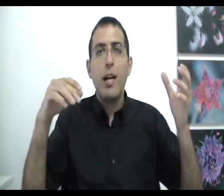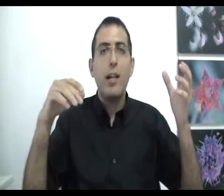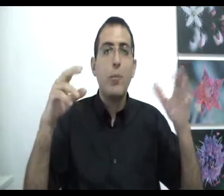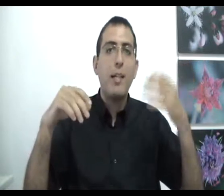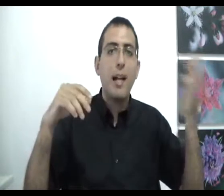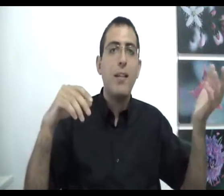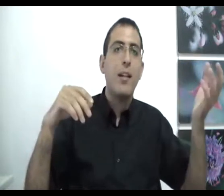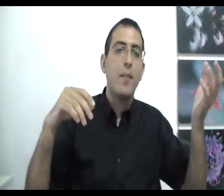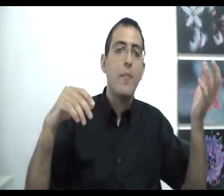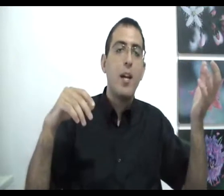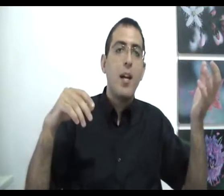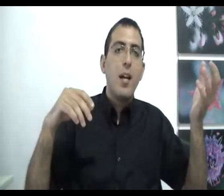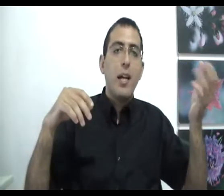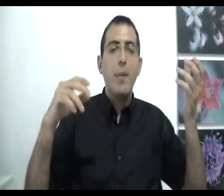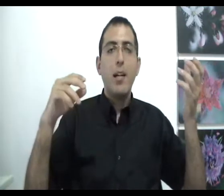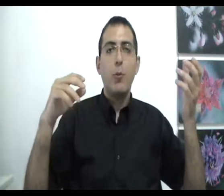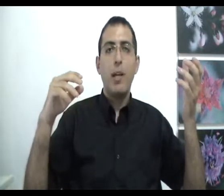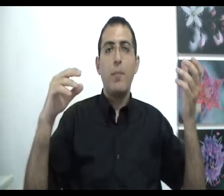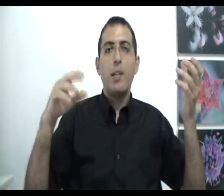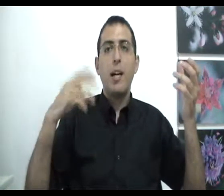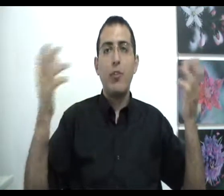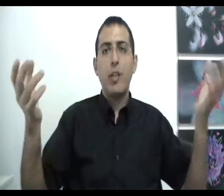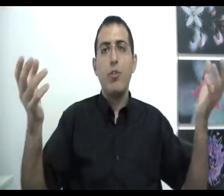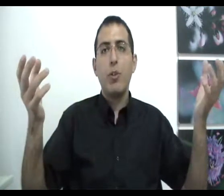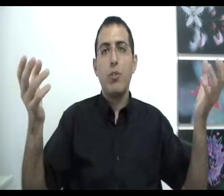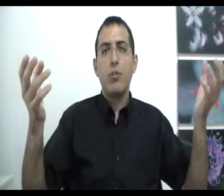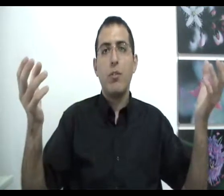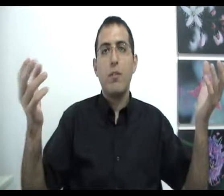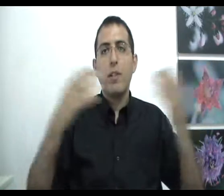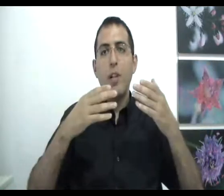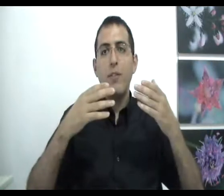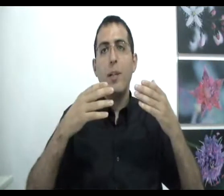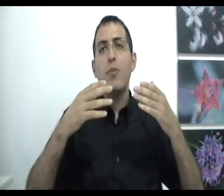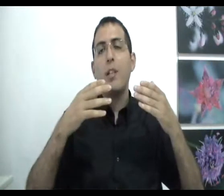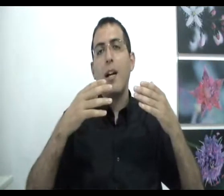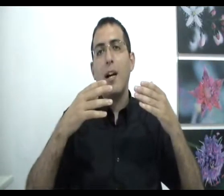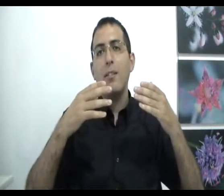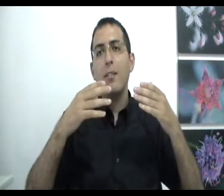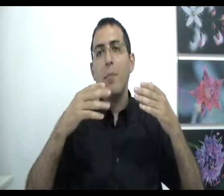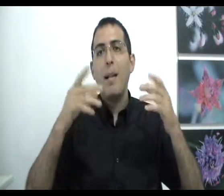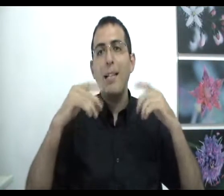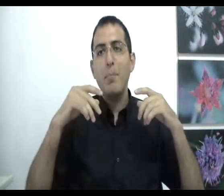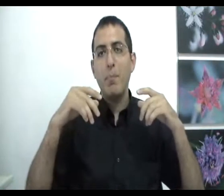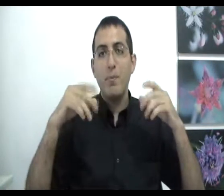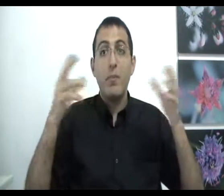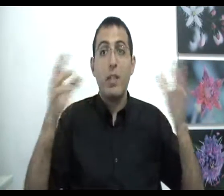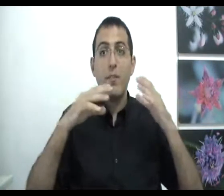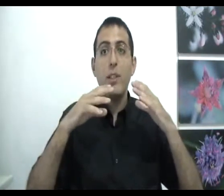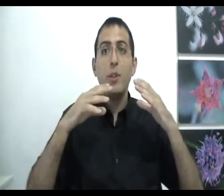אחרת אומרת אל תהנה אם אנחנו אומרים תיקח את שתי השיטות ותשלב אותם בשיטה אחת וזה מה